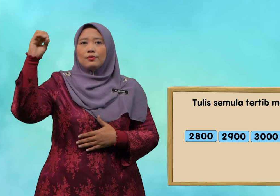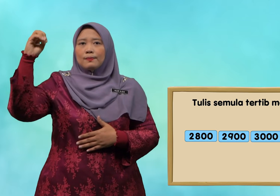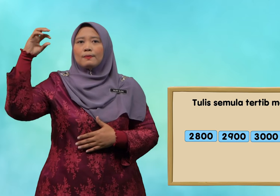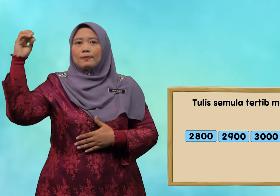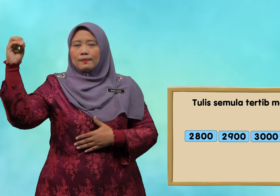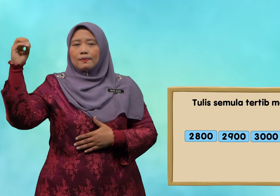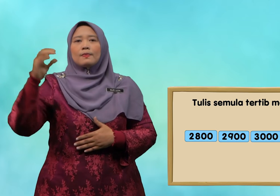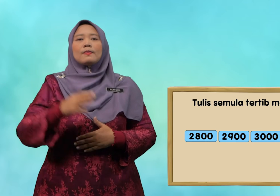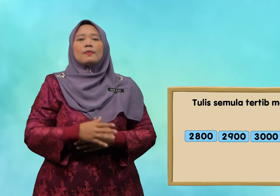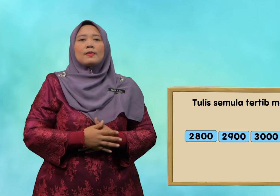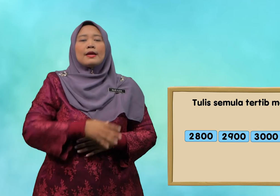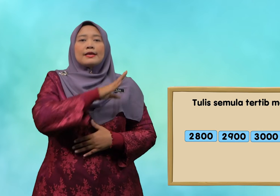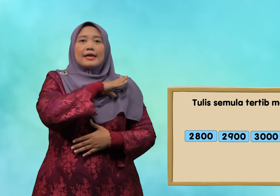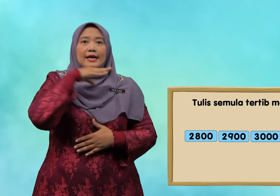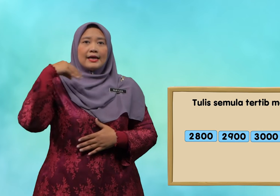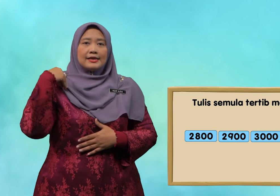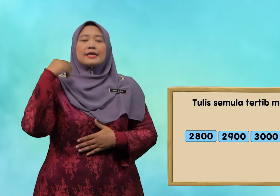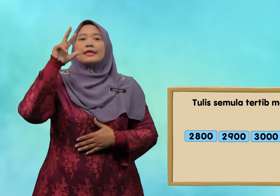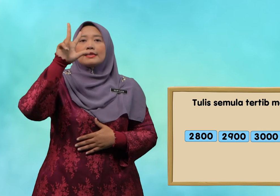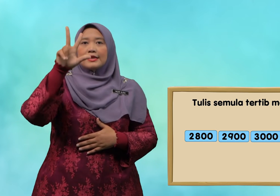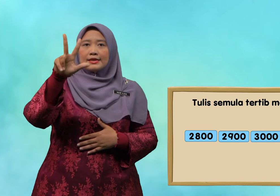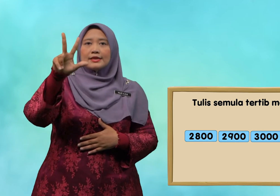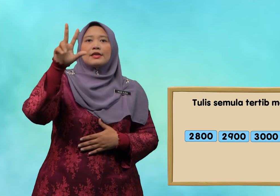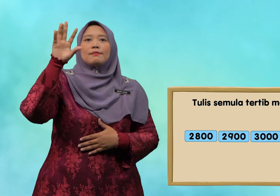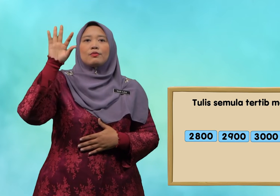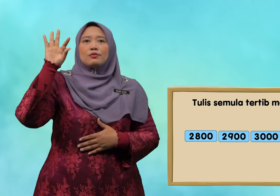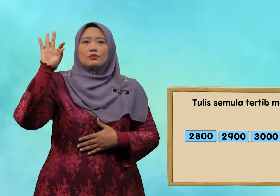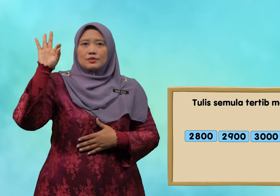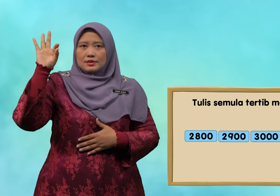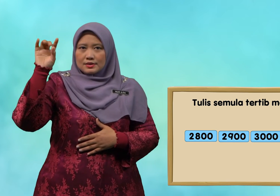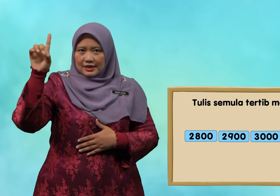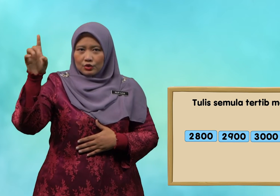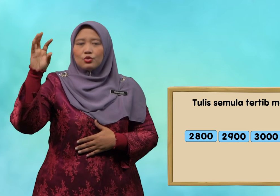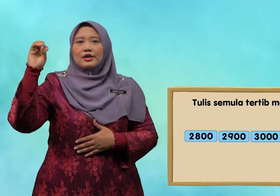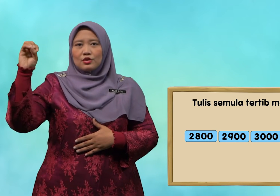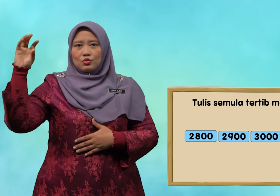dan 3,100 1,100